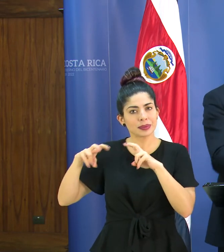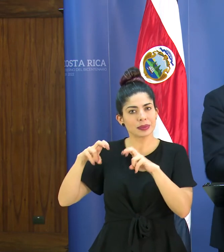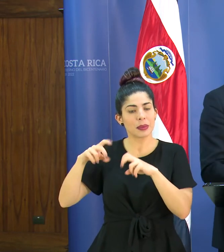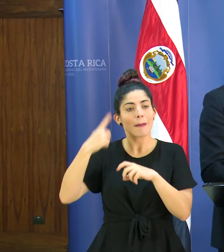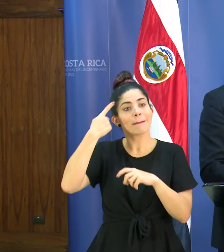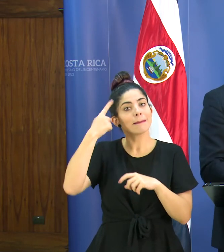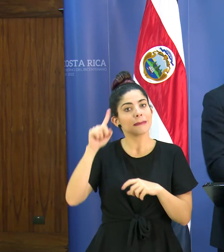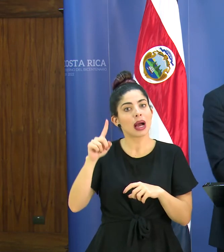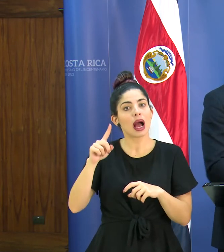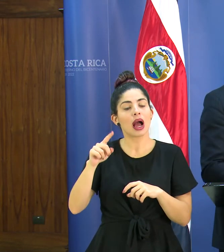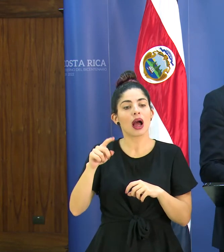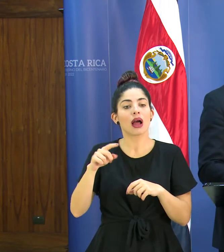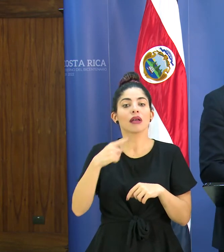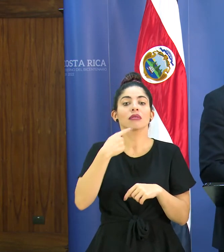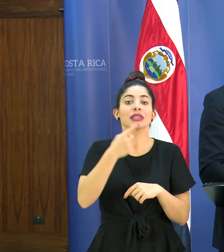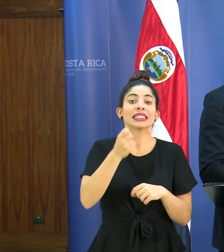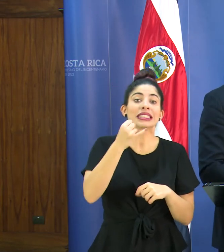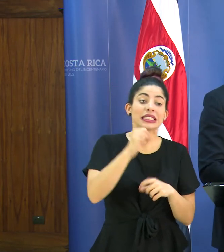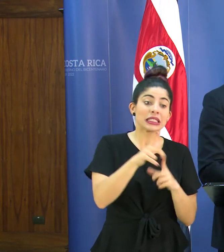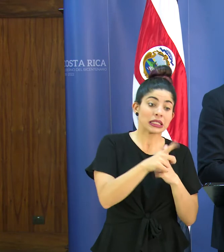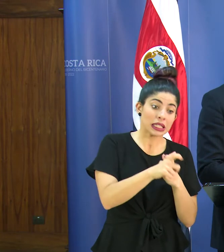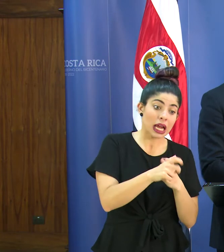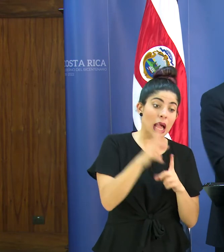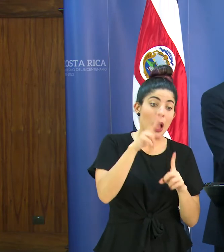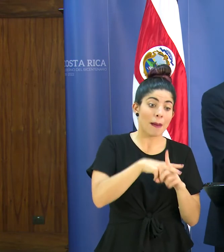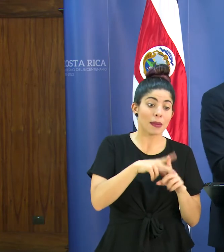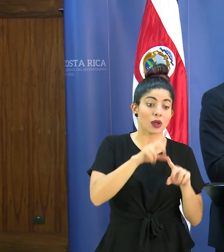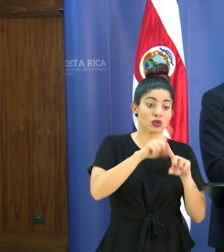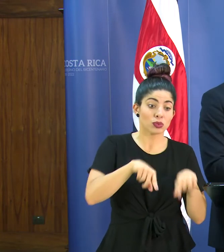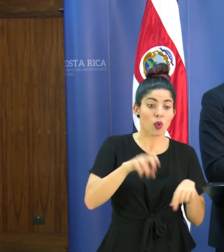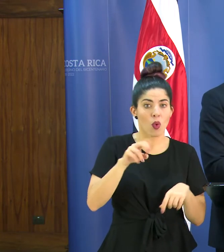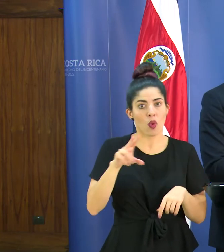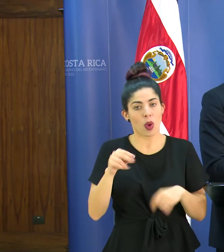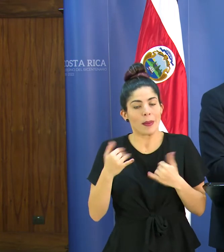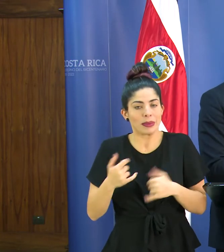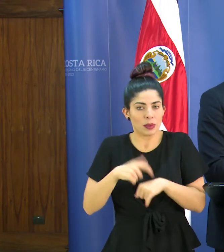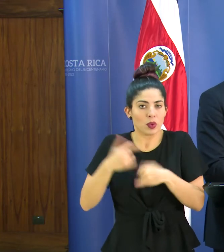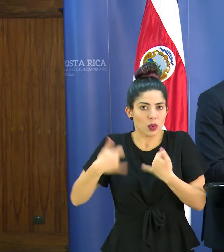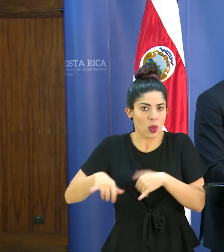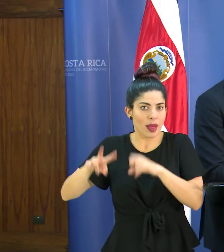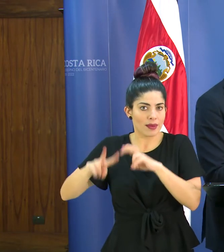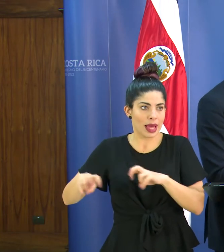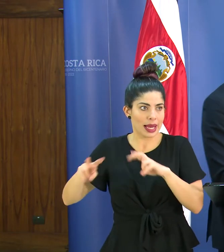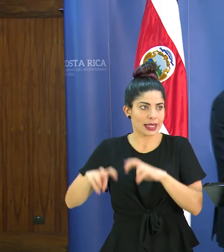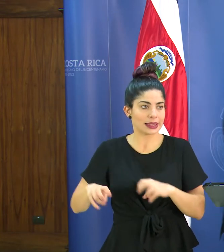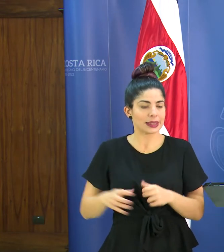van a seguir para eventualmente decir si las carreras proceden o no suspenderlas pero están en este momento en análisis